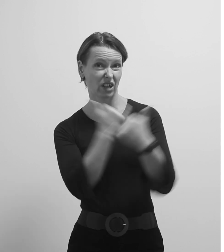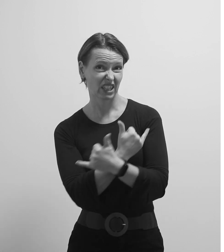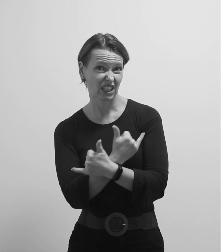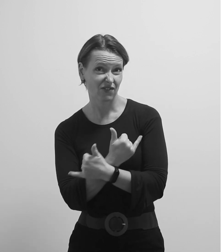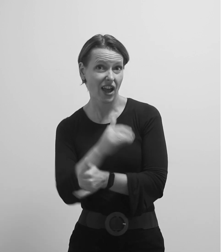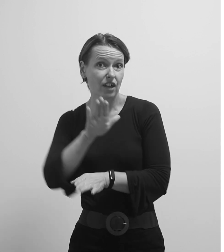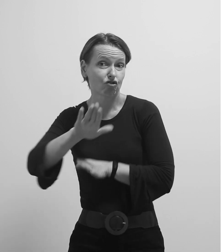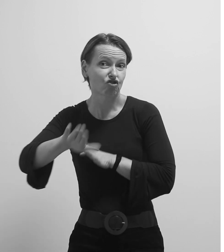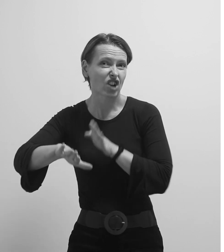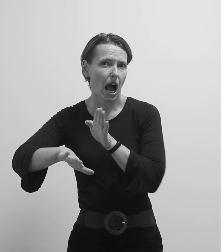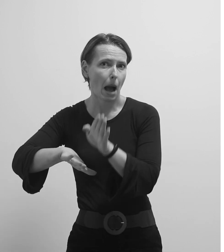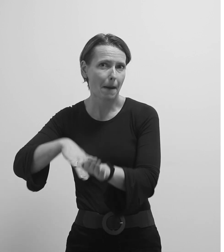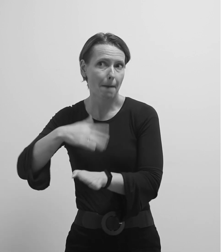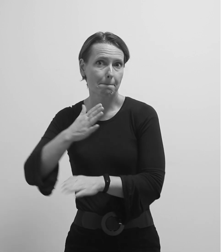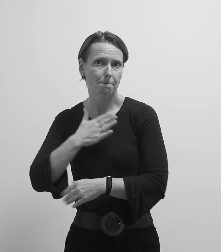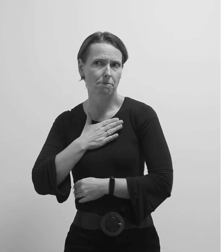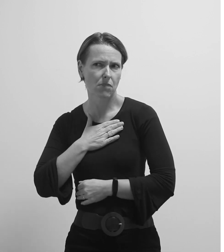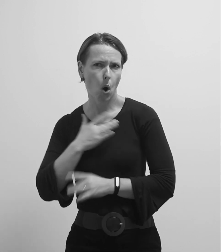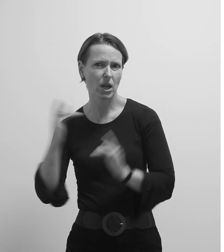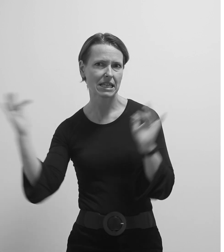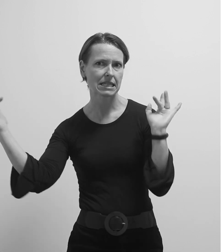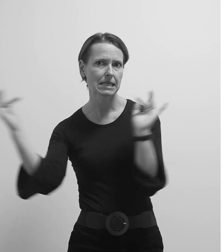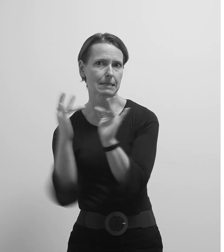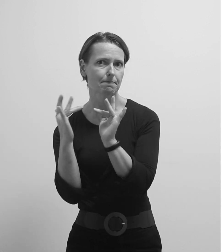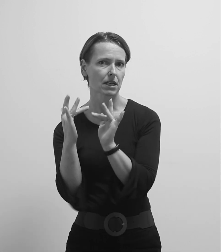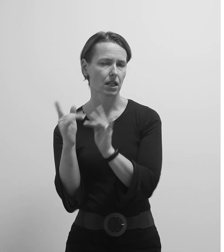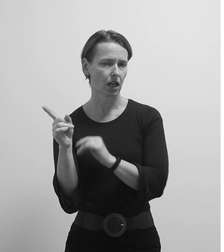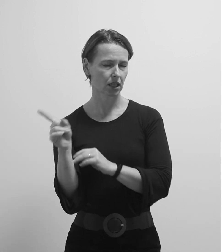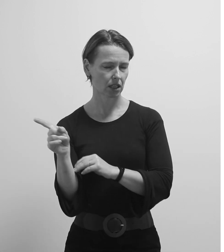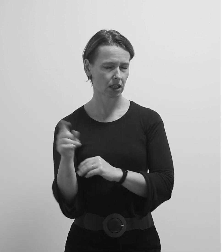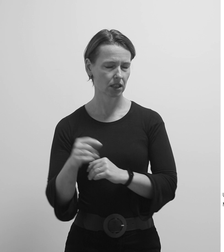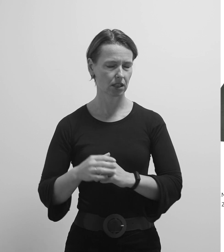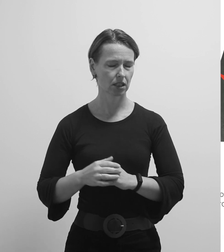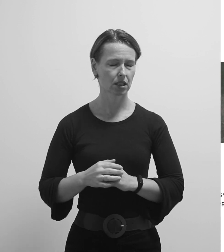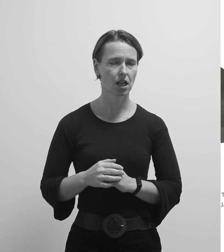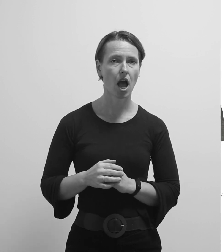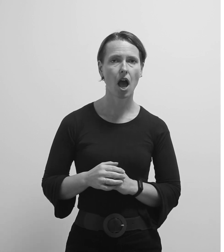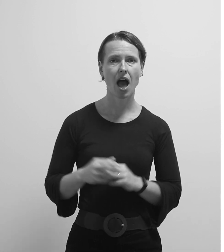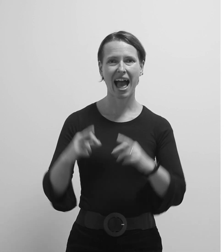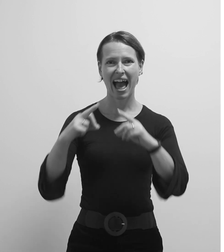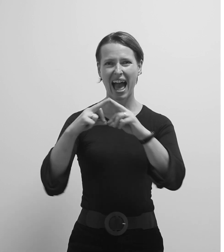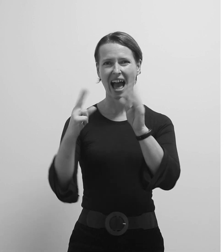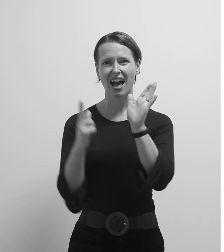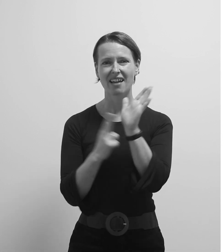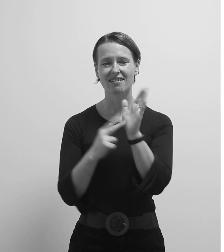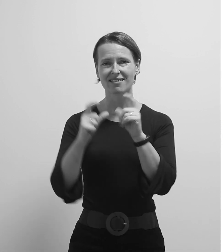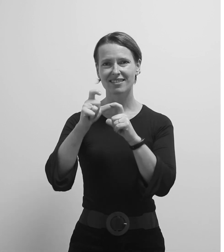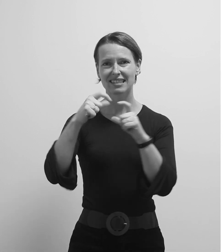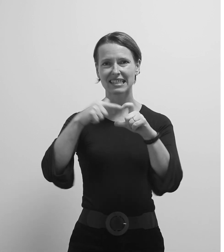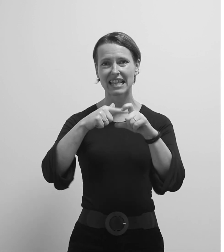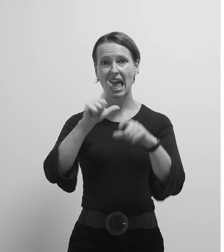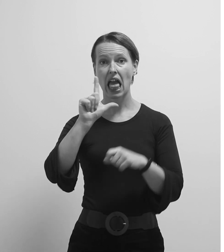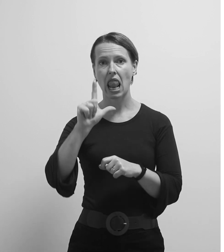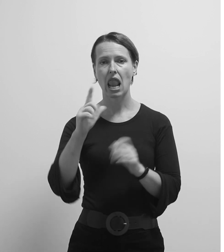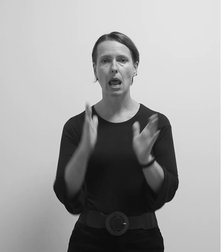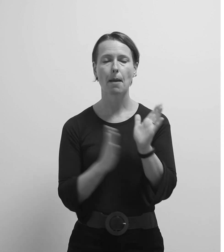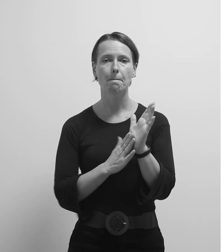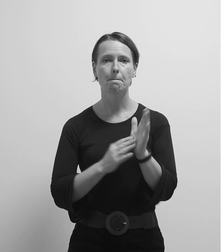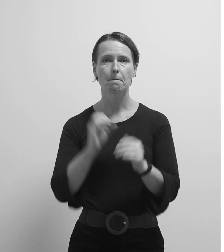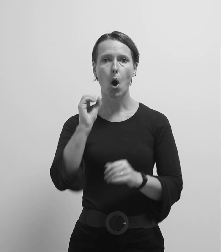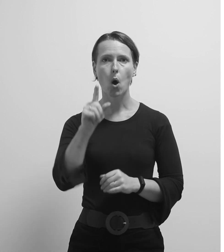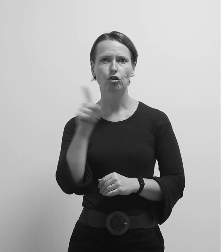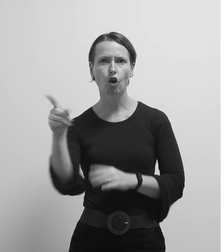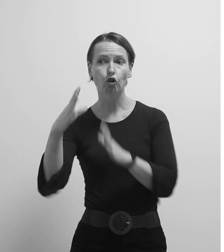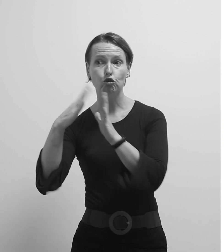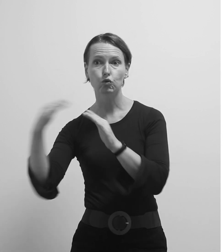stoji šapica mojeg zakletog neprijatelja. Anselmo, susjedov